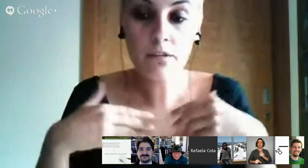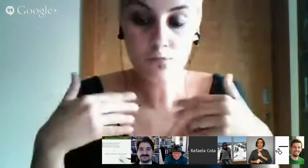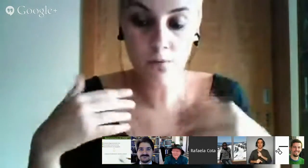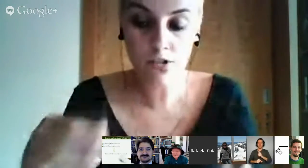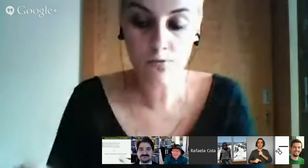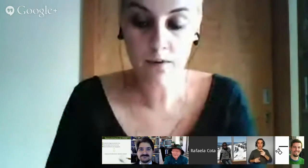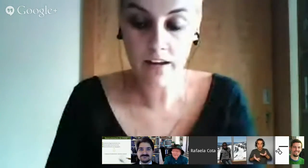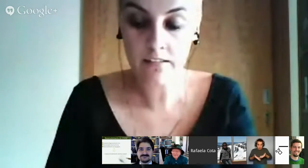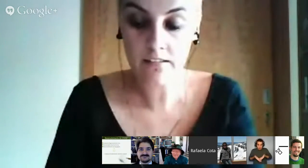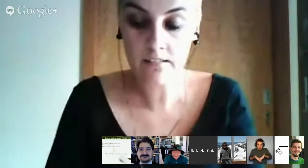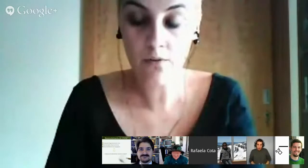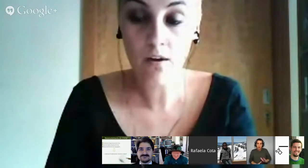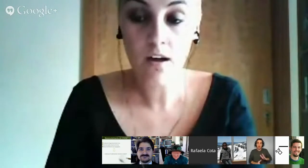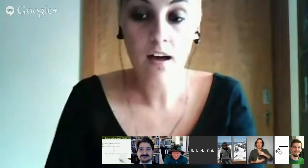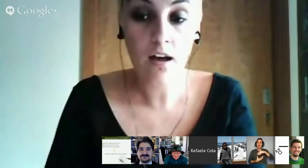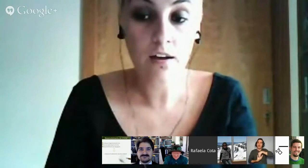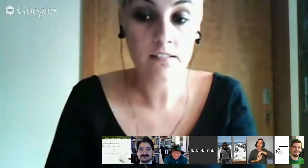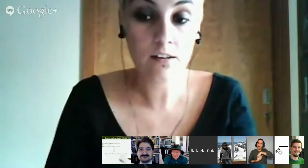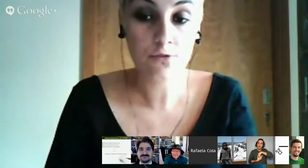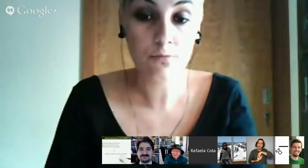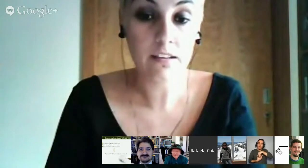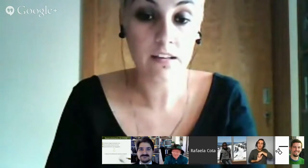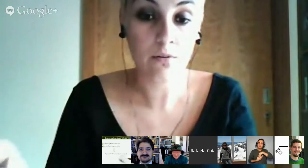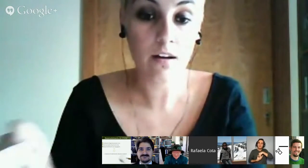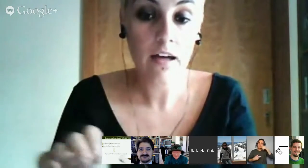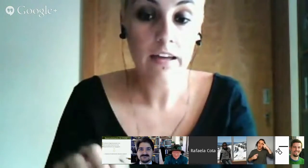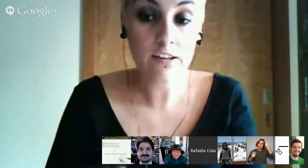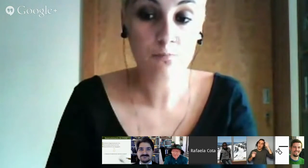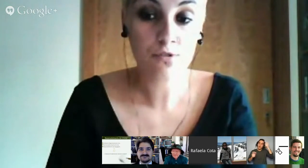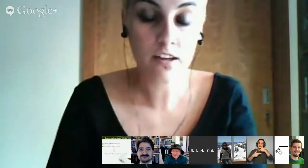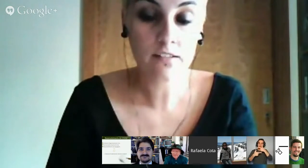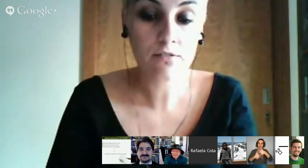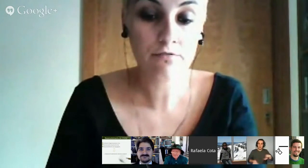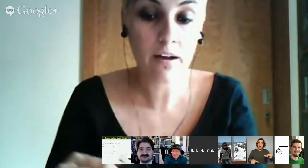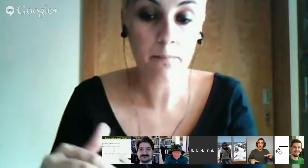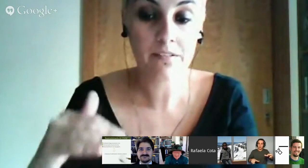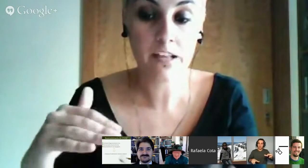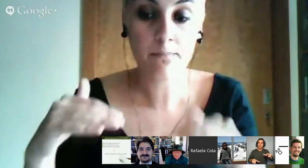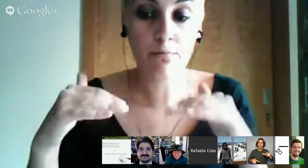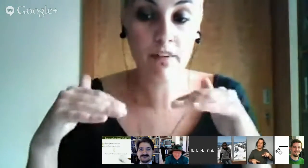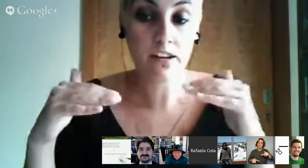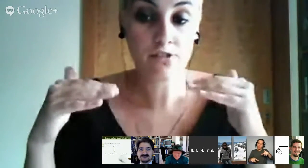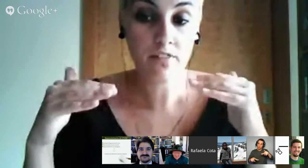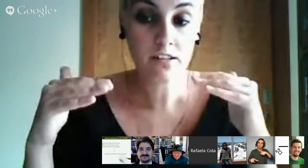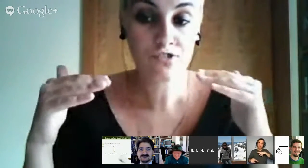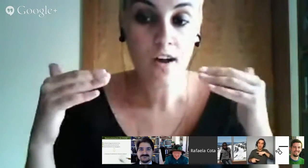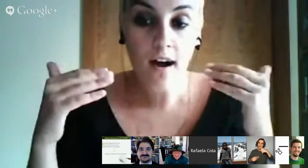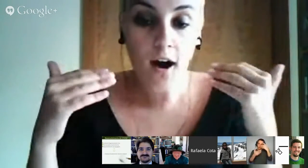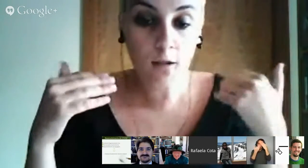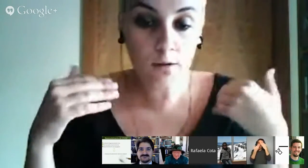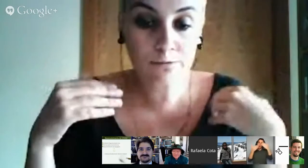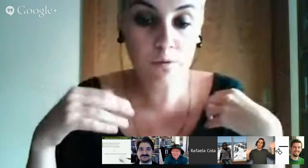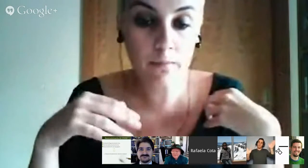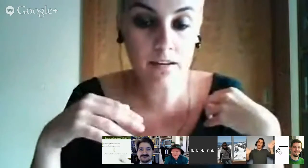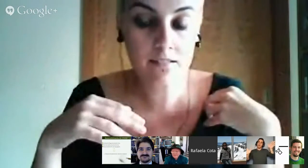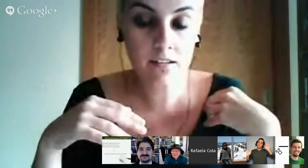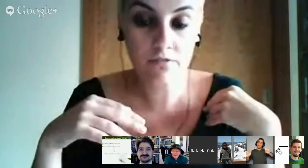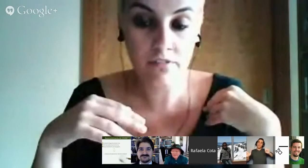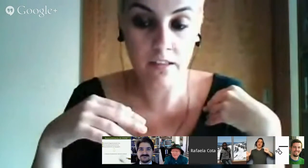predispostas para a aquisição de uma língua. E esse processo vai passando por várias fases ao longo dos primeiros anos de